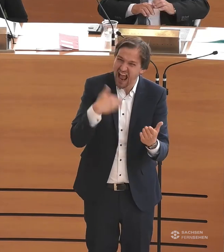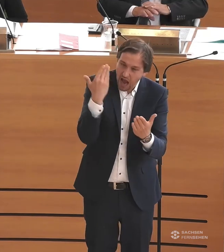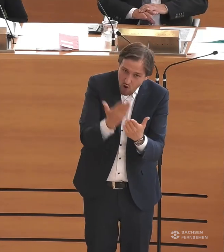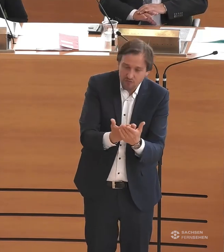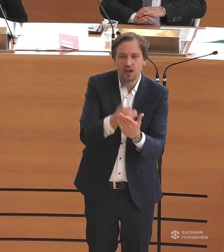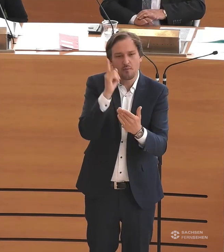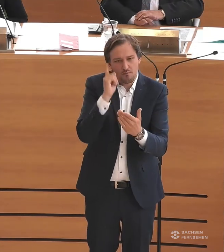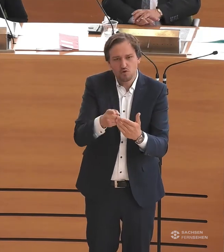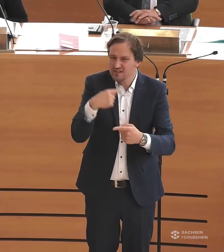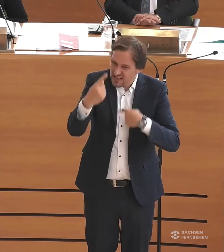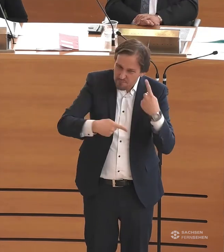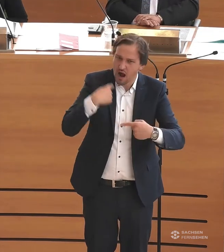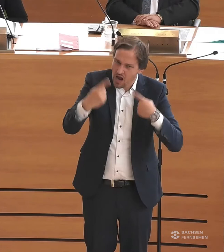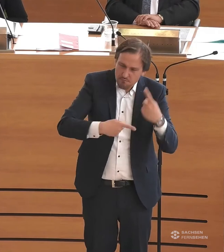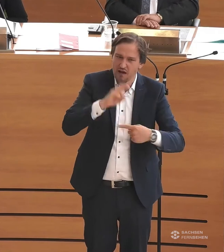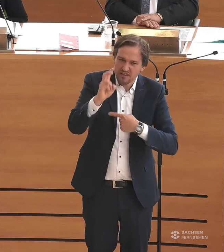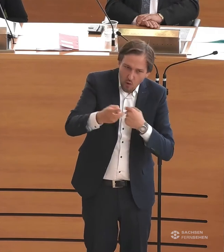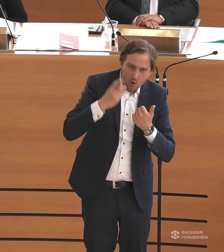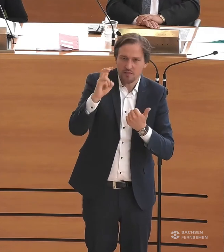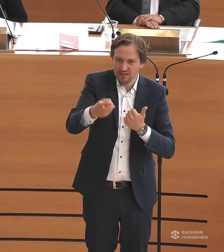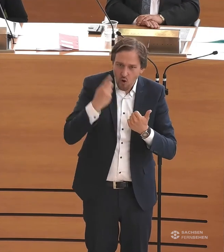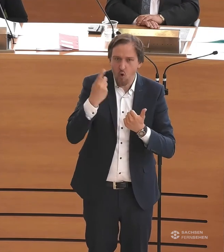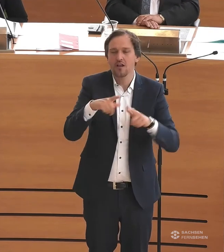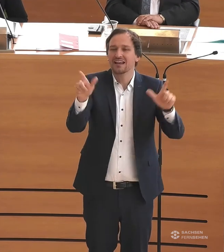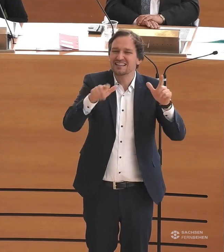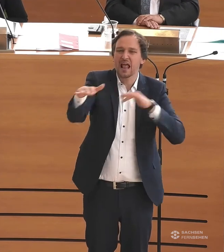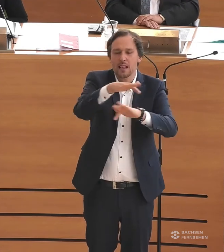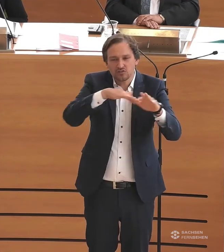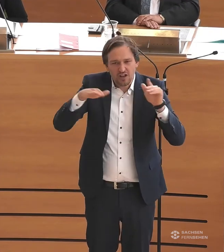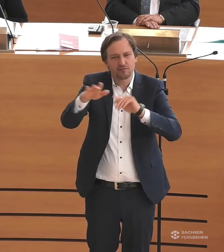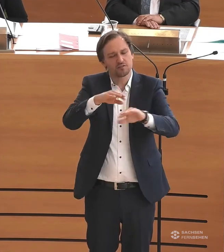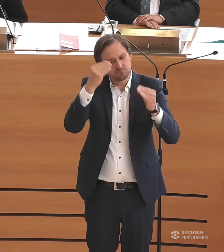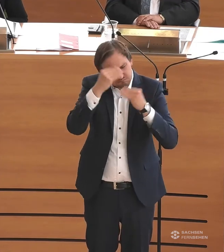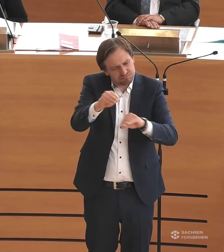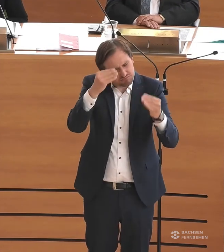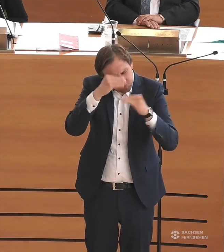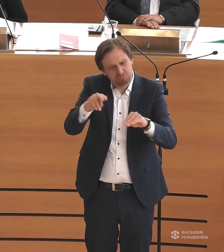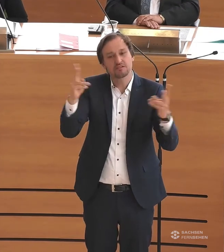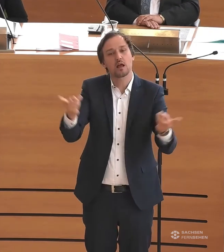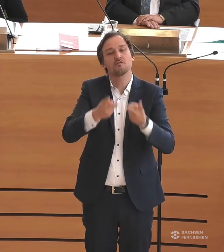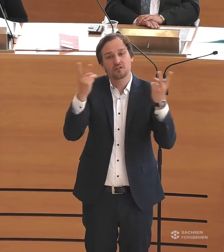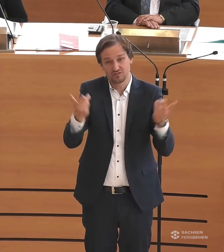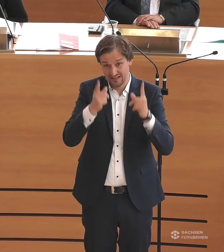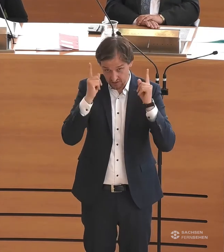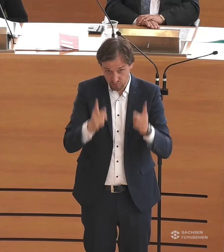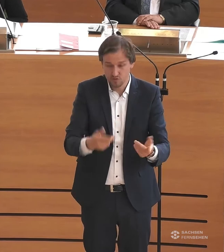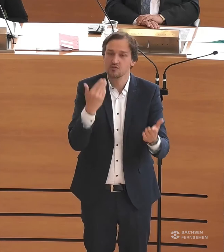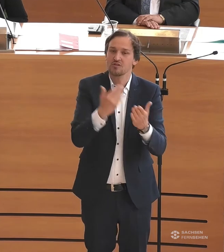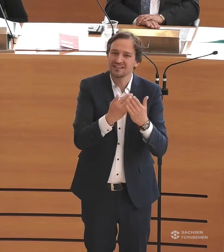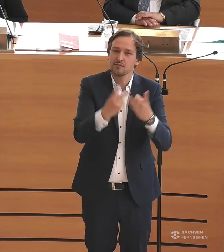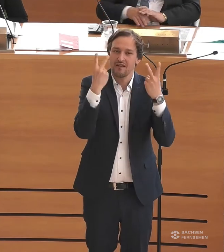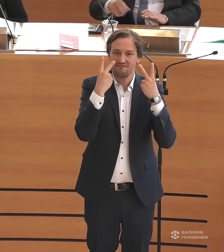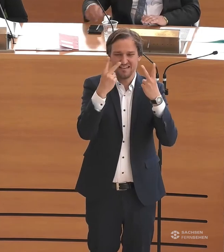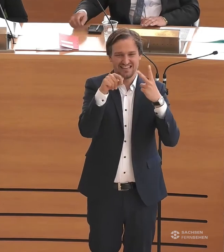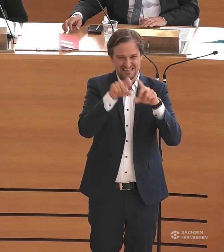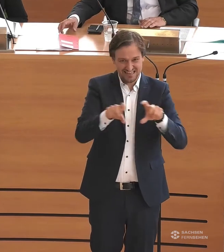wieder eine Wiederholung und das Handeln der Gesellschaft tatsächlich zu einer Selbstverständlichkeit werden. Und deswegen ist es auch wichtig, dass wir im Landtag